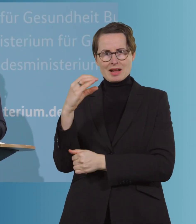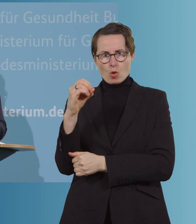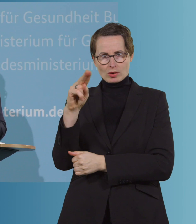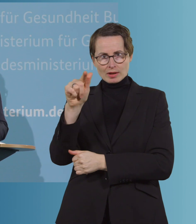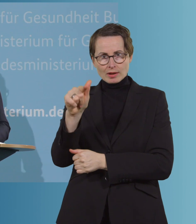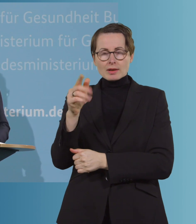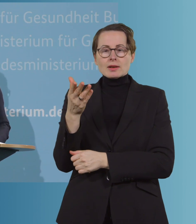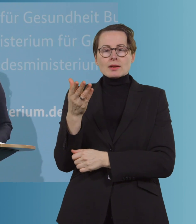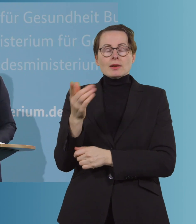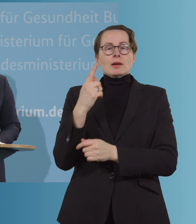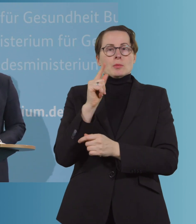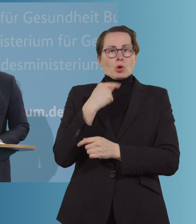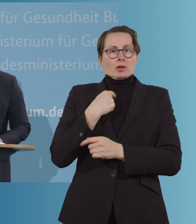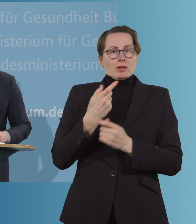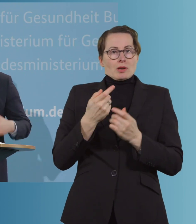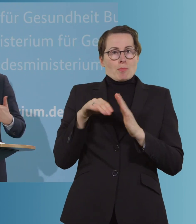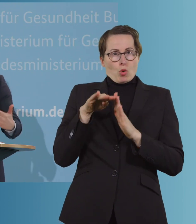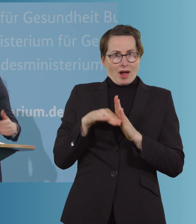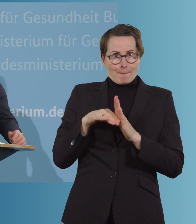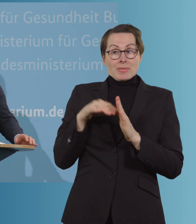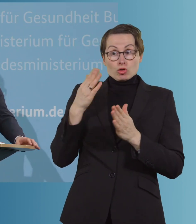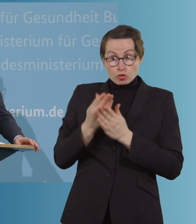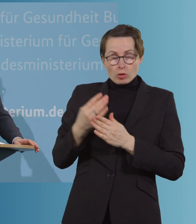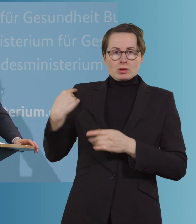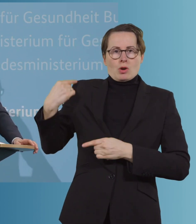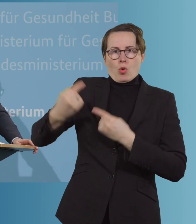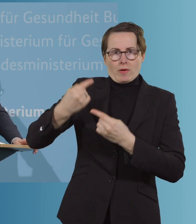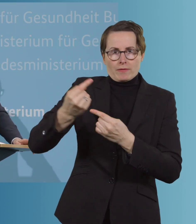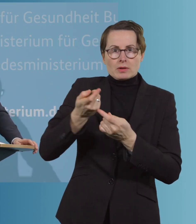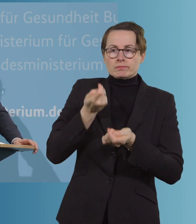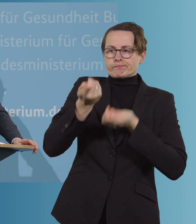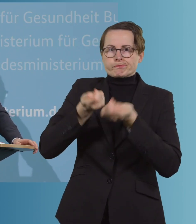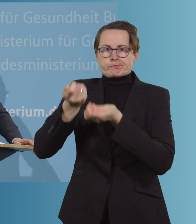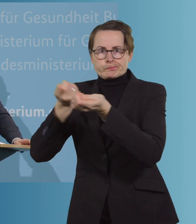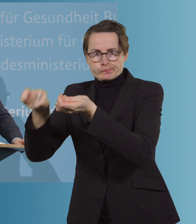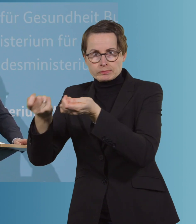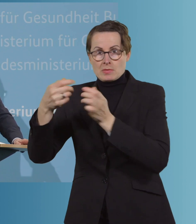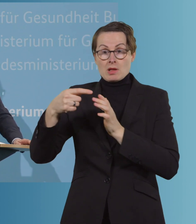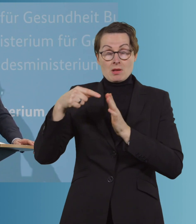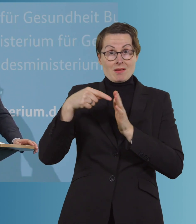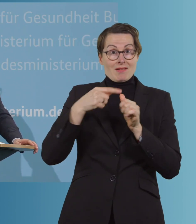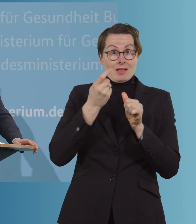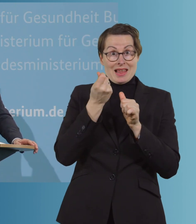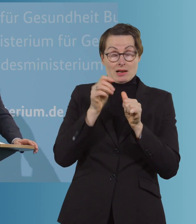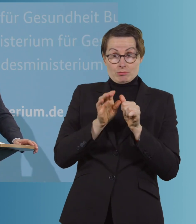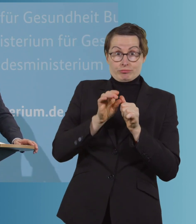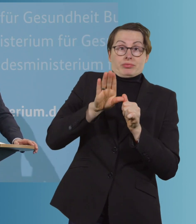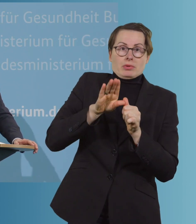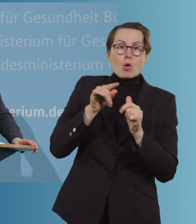Förder-, ein Unterstützungsprogramm, das auch schon läuft, das wir jetzt noch mal weiter aufstocken und vor allem verlängern. Es wäre sonst auch ausgelaufen bis